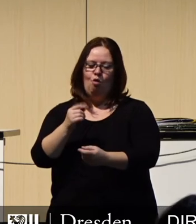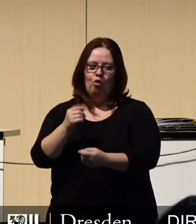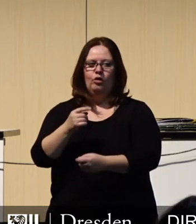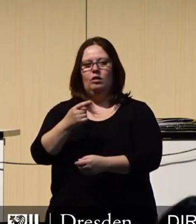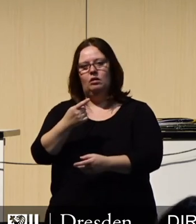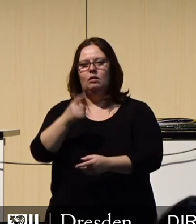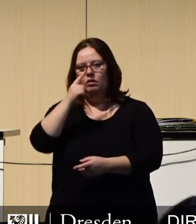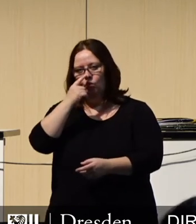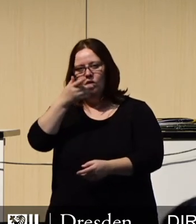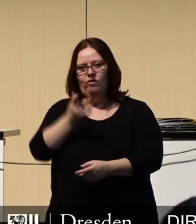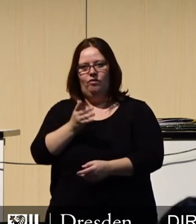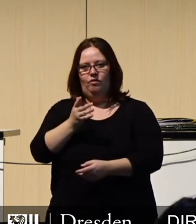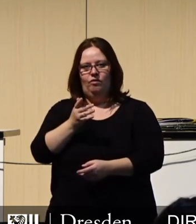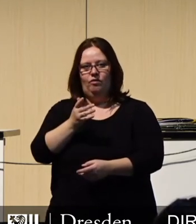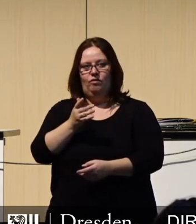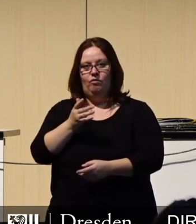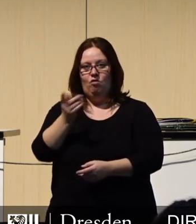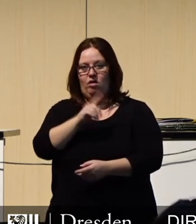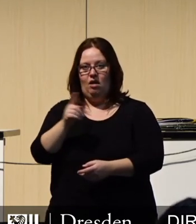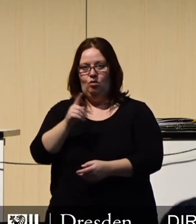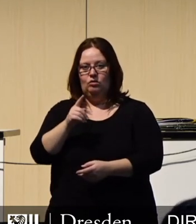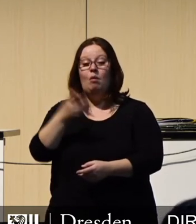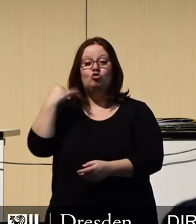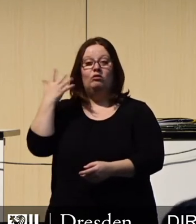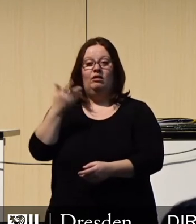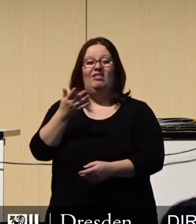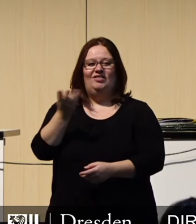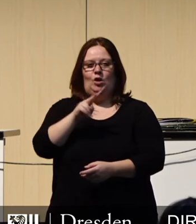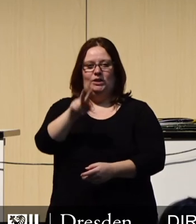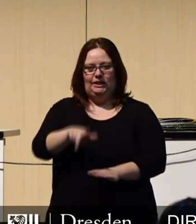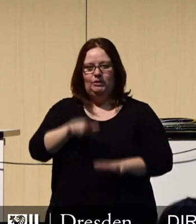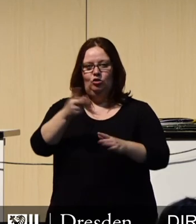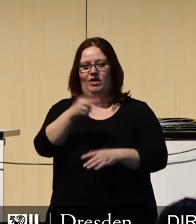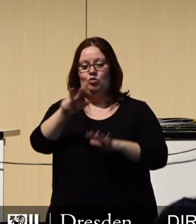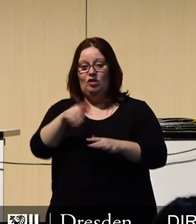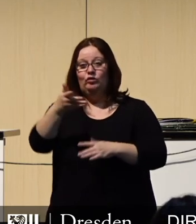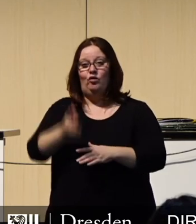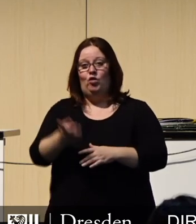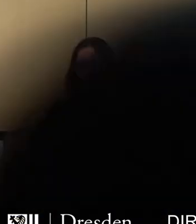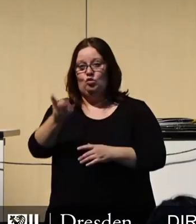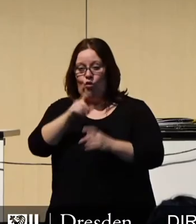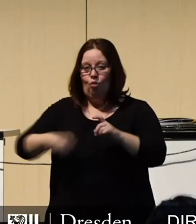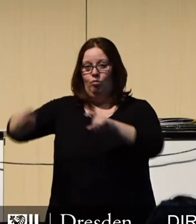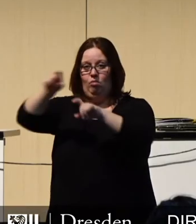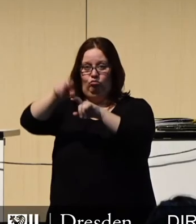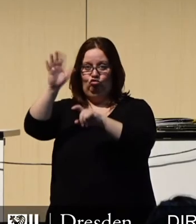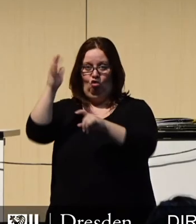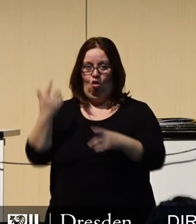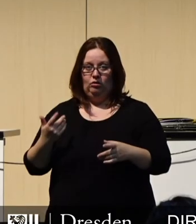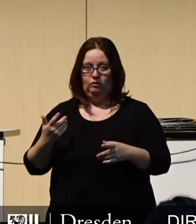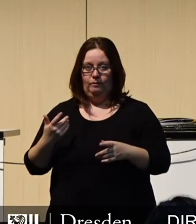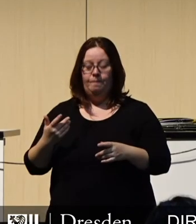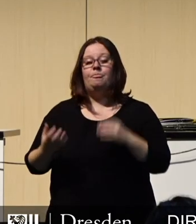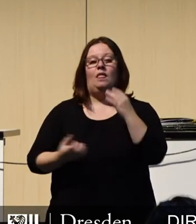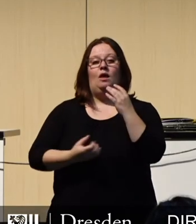halbe Million Euro höher als noch 2017 und 2018. Bei der Kulturförderung haben wir mit